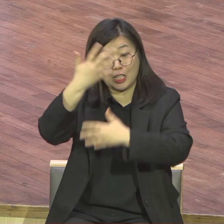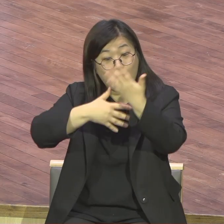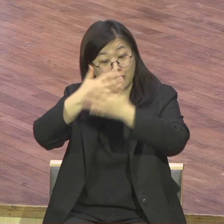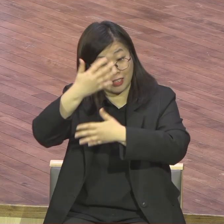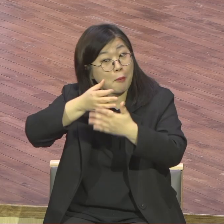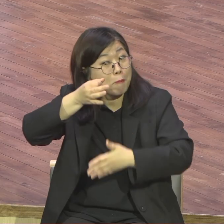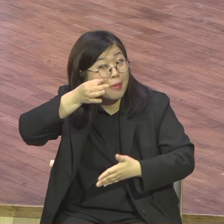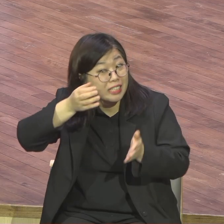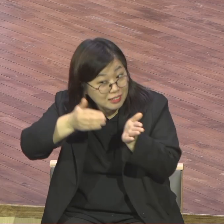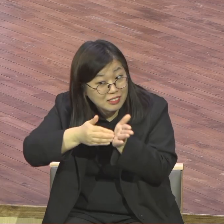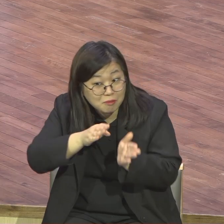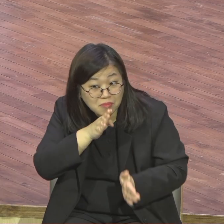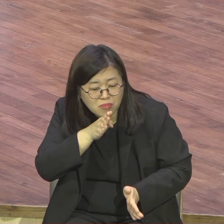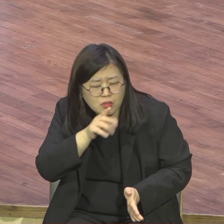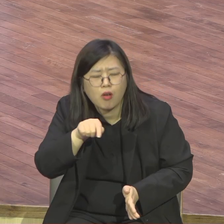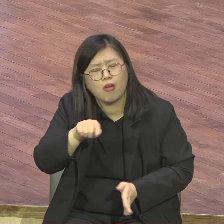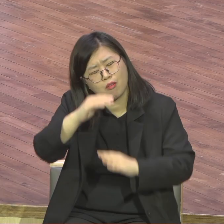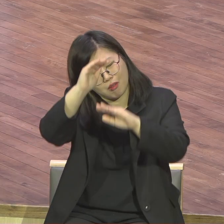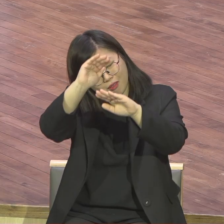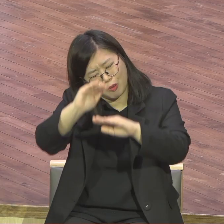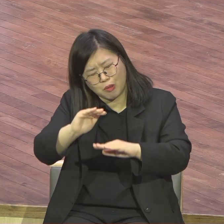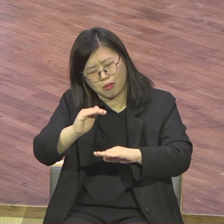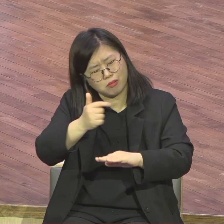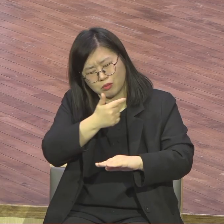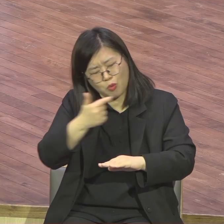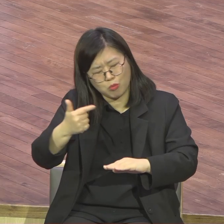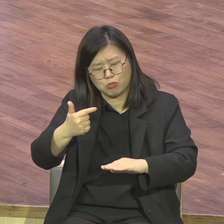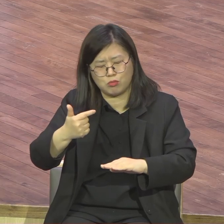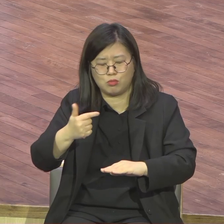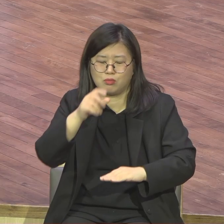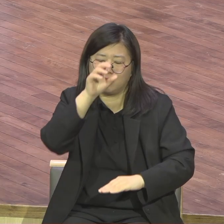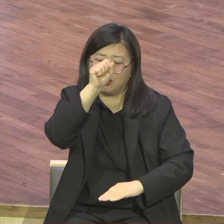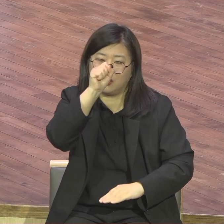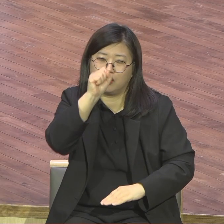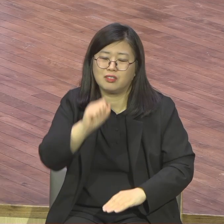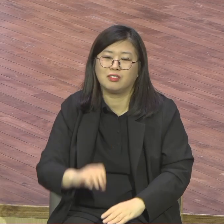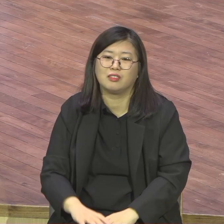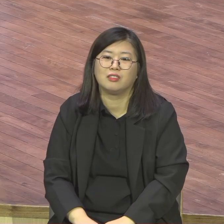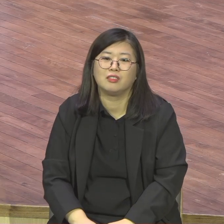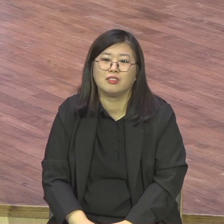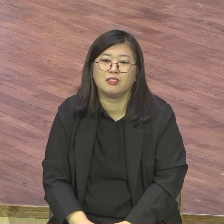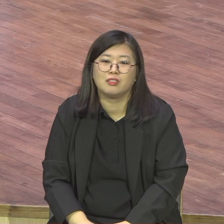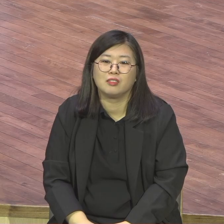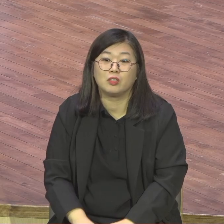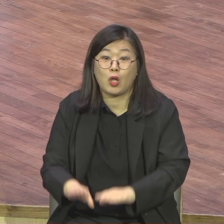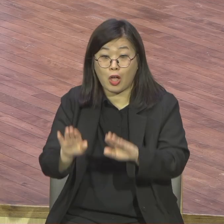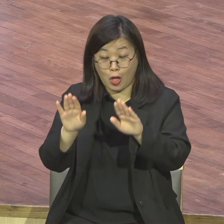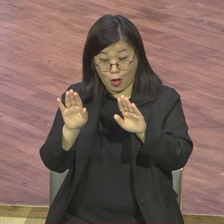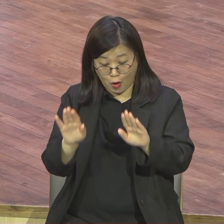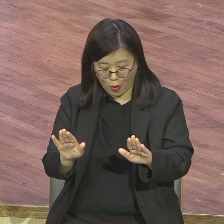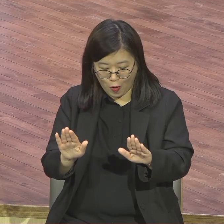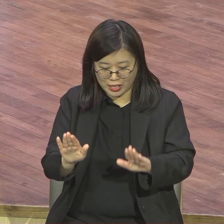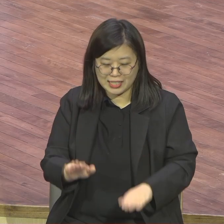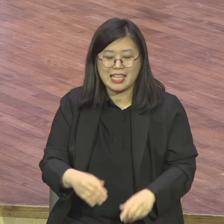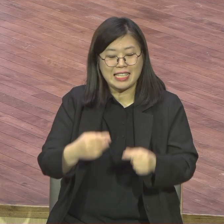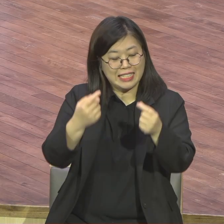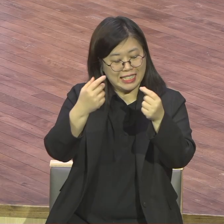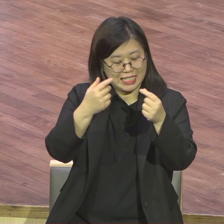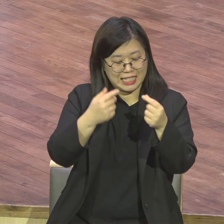2022년 전체 방향이 뭐요 제1, 2, 3, R2 시대에 응답